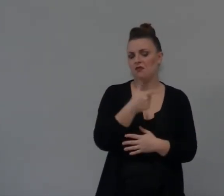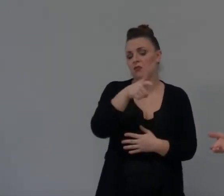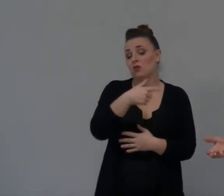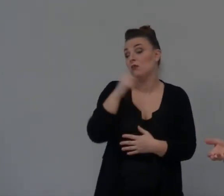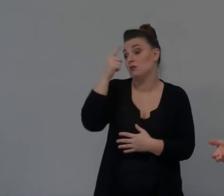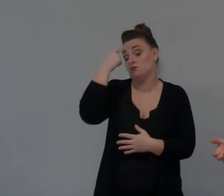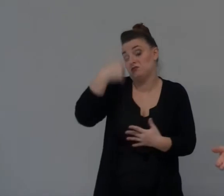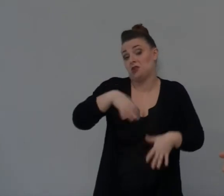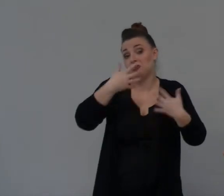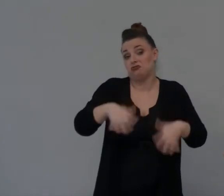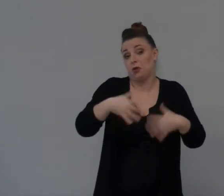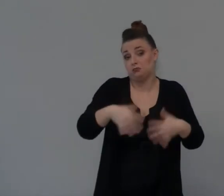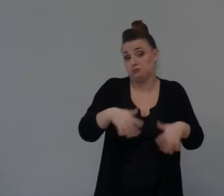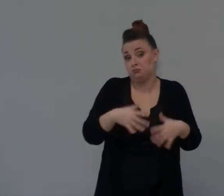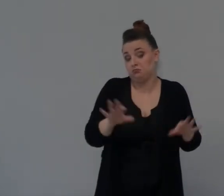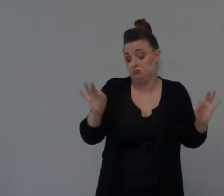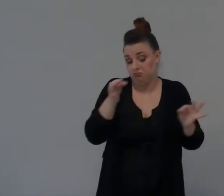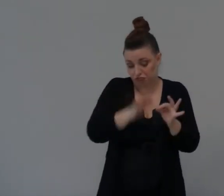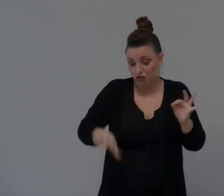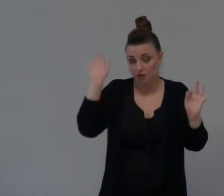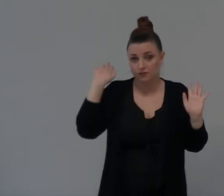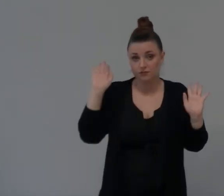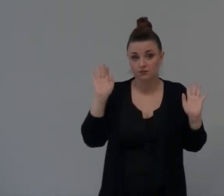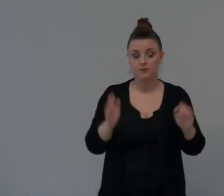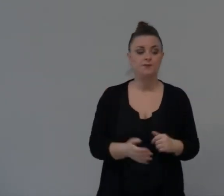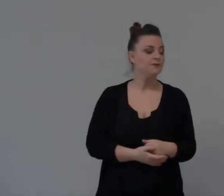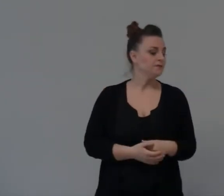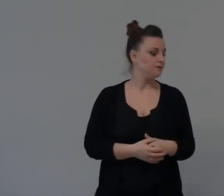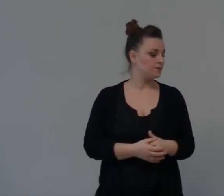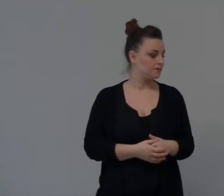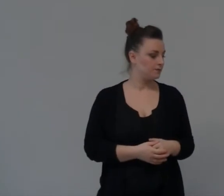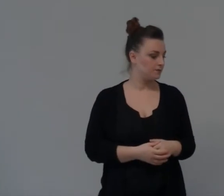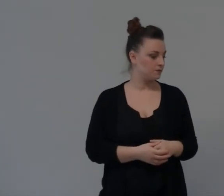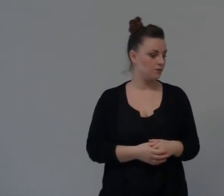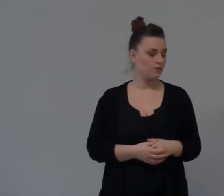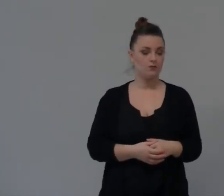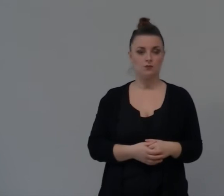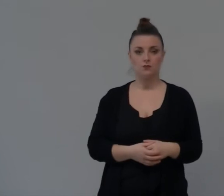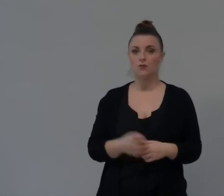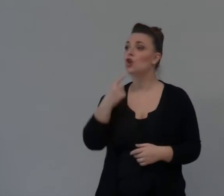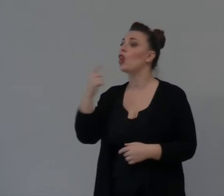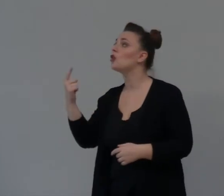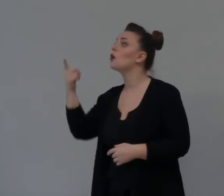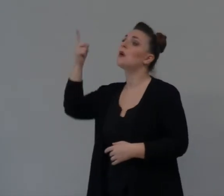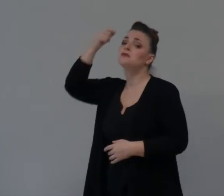Già Sa Quello Di cui Ho Bisogno Prima Che Gli Lo Dica